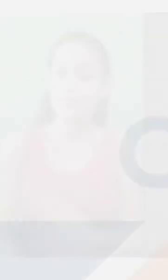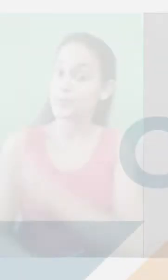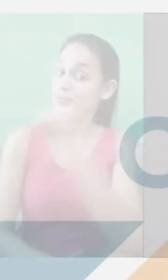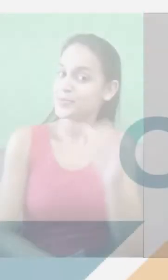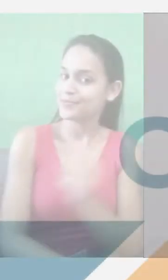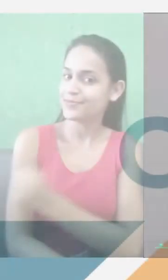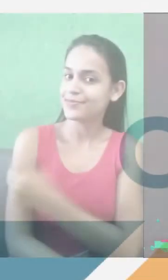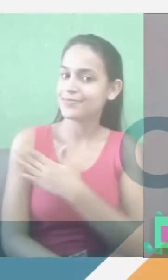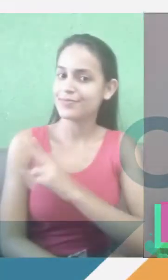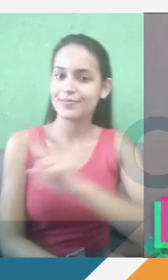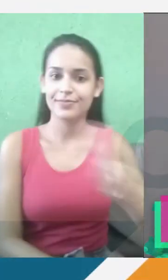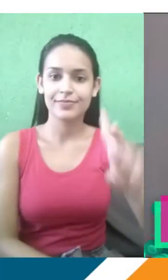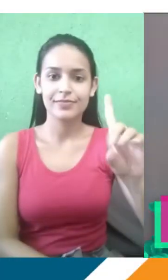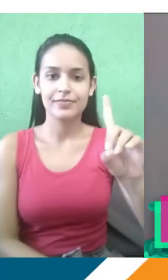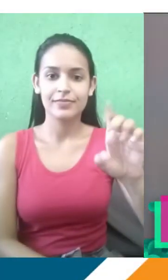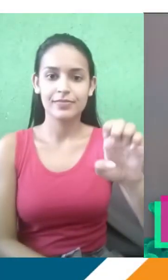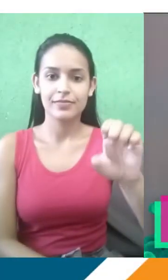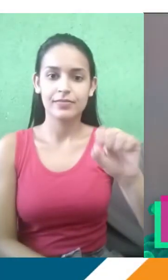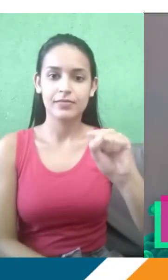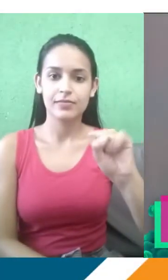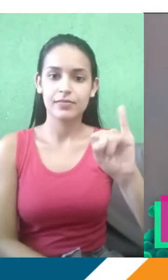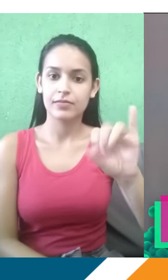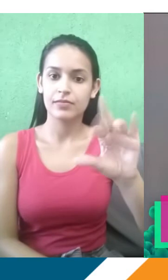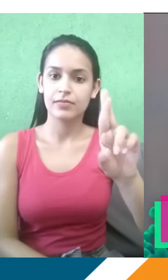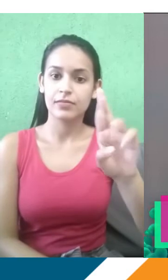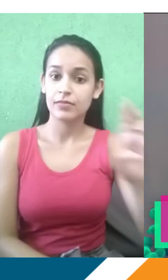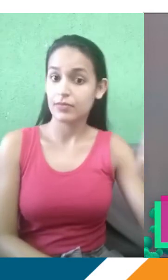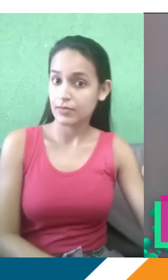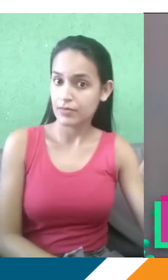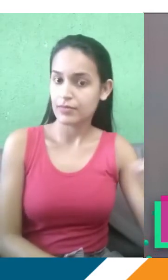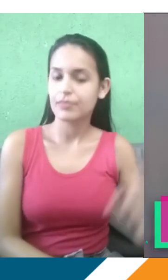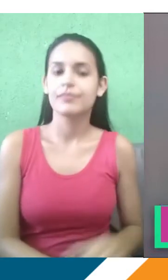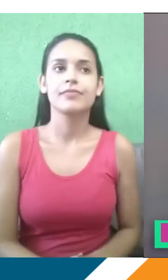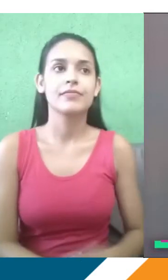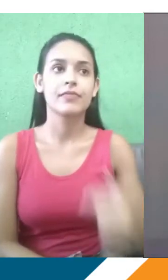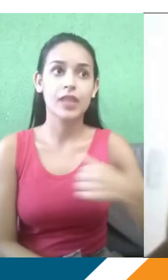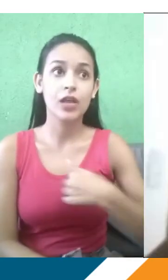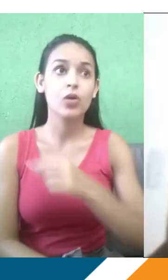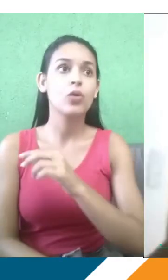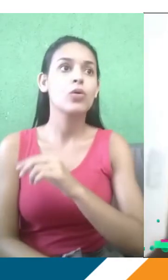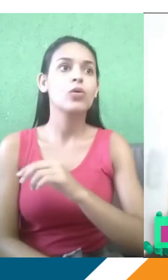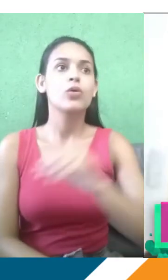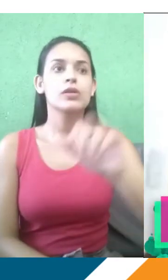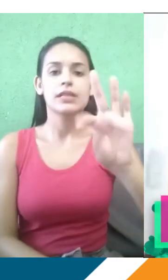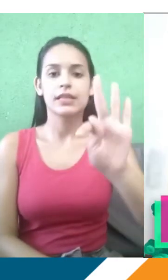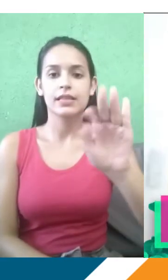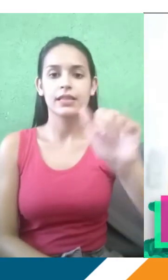Olá pessoal, sou a Desiria Cardoso, uma das mediadoras de espanhol e faço parte do Quipsoa. Olá pessoal, eu sou a Tarsila, sou